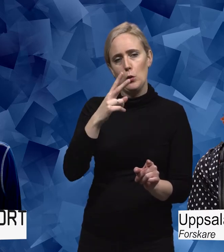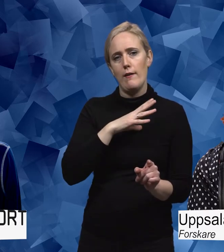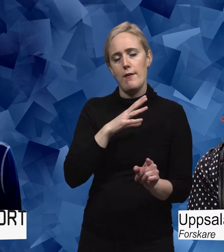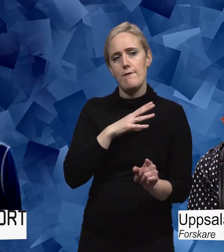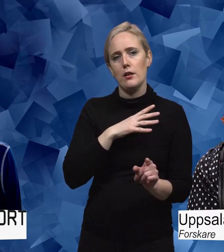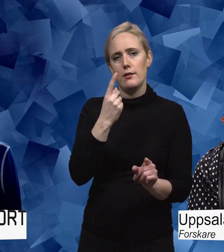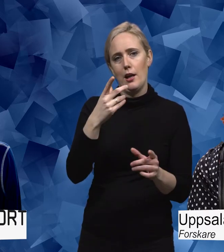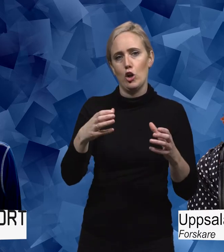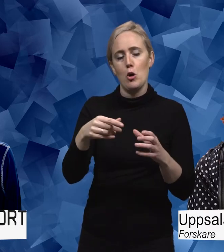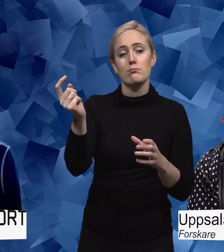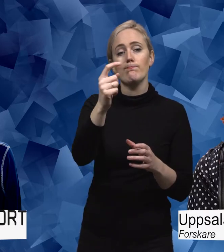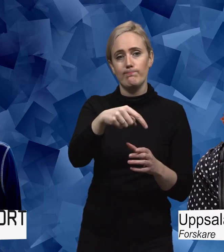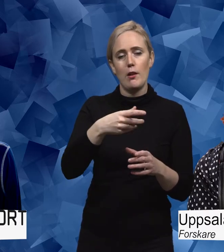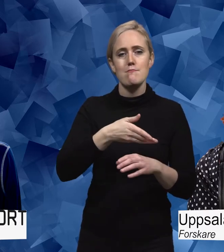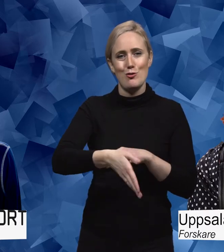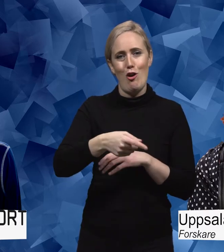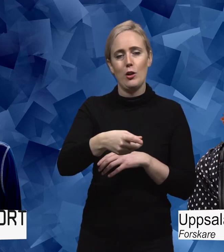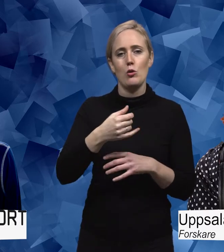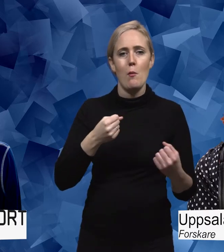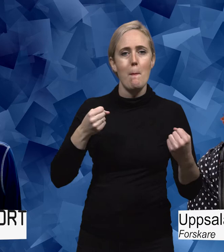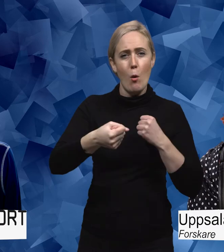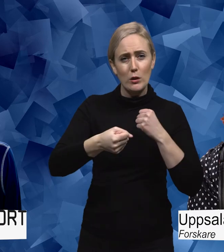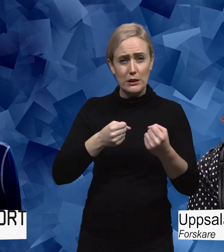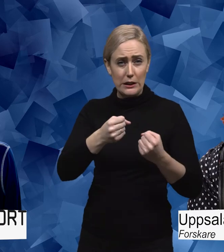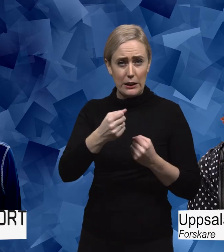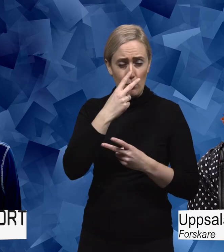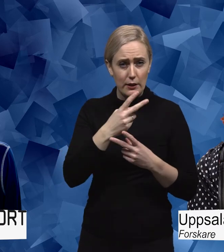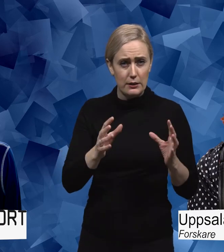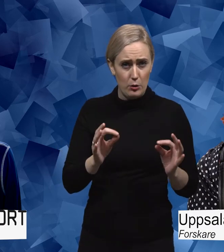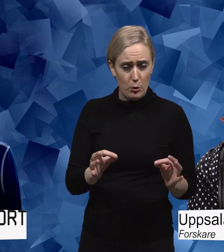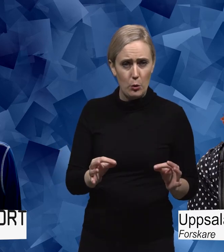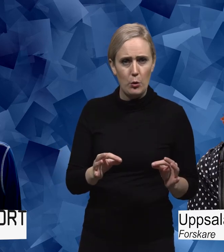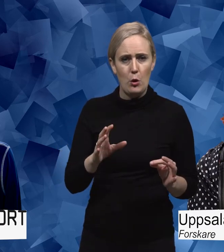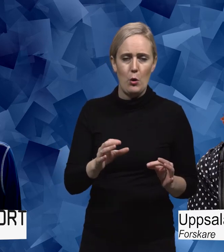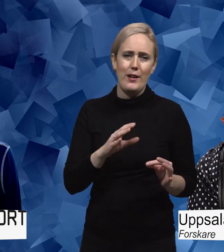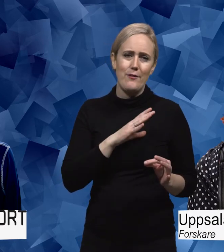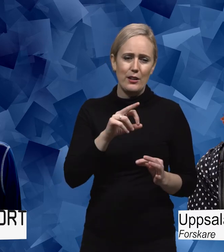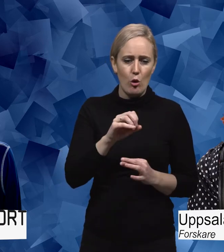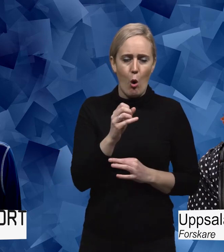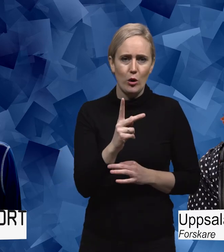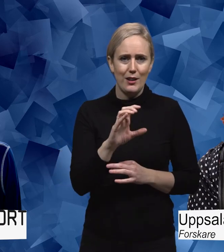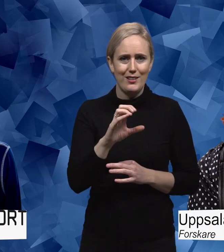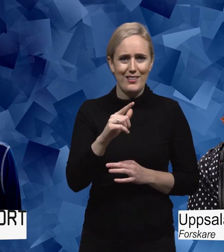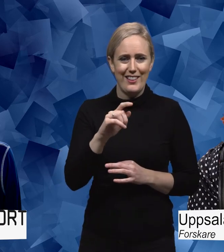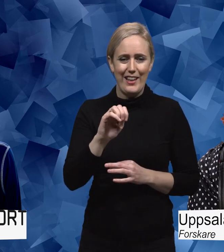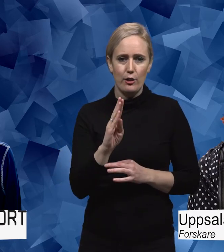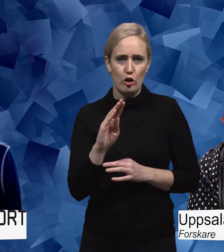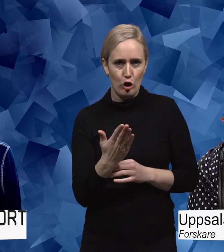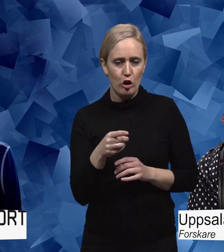boxningsträning. Boxningsträning för Parkinson. kallas... Rocksteady boxing kallar den för. Rocksteady boxing. Och det